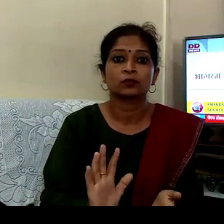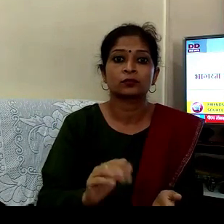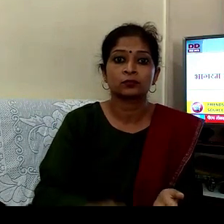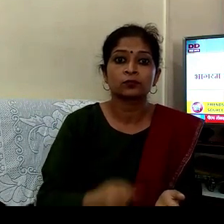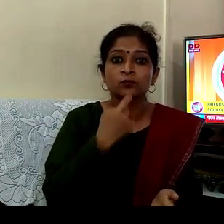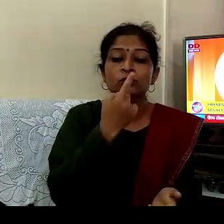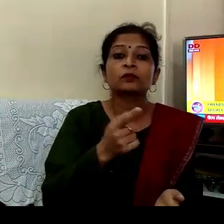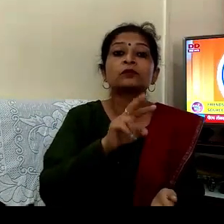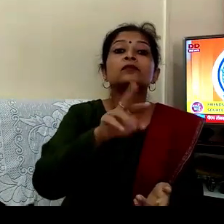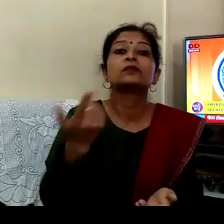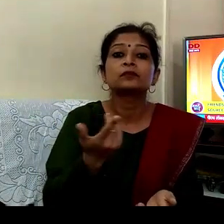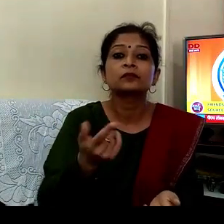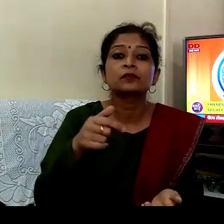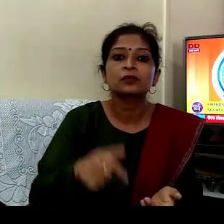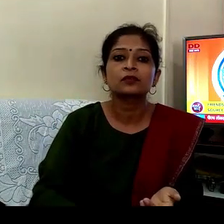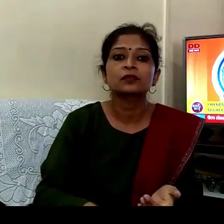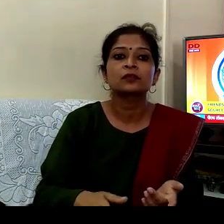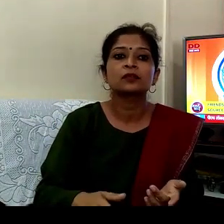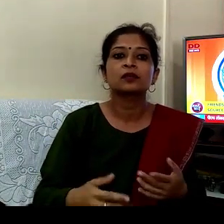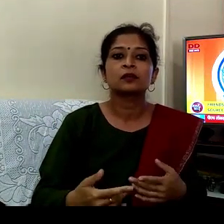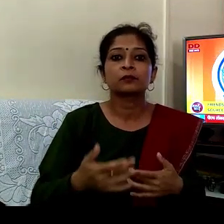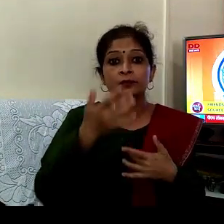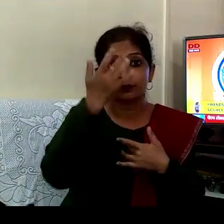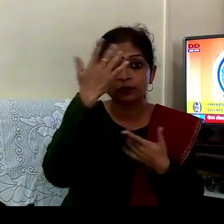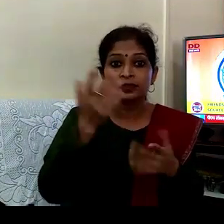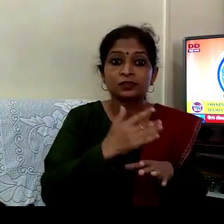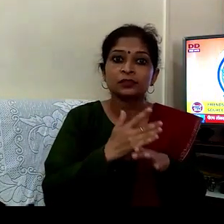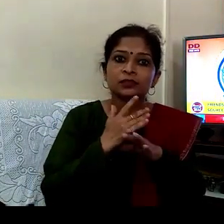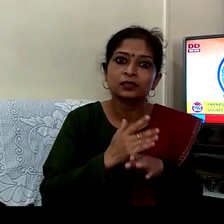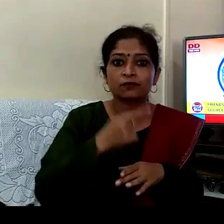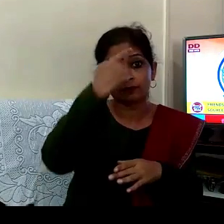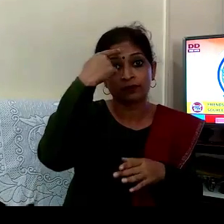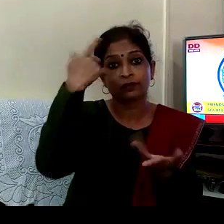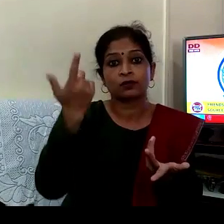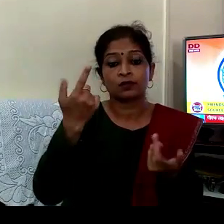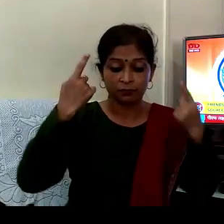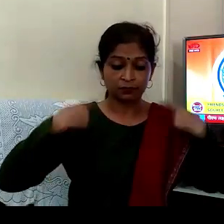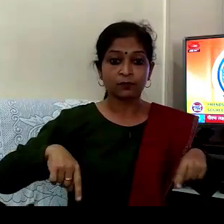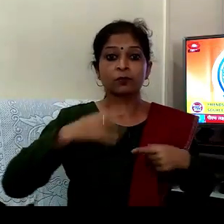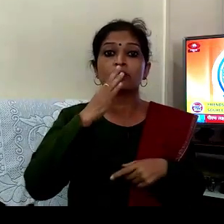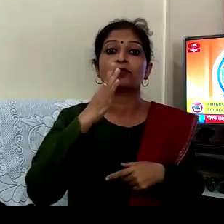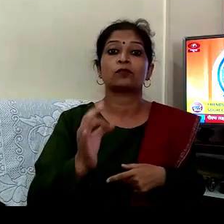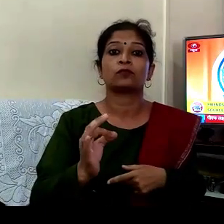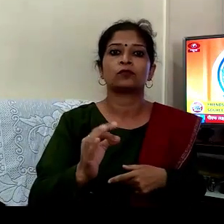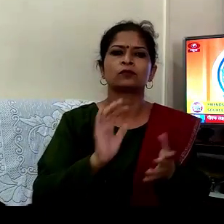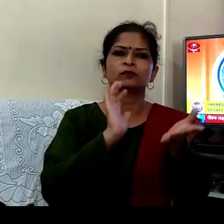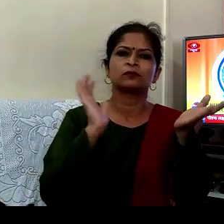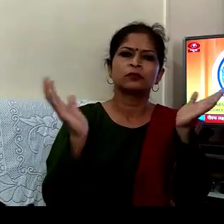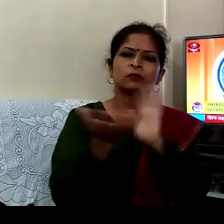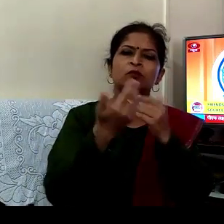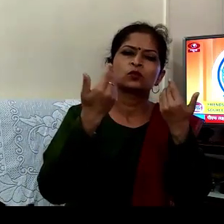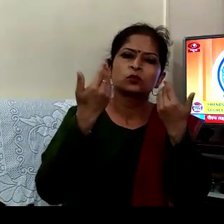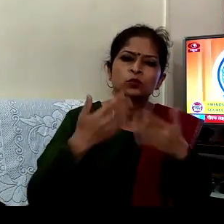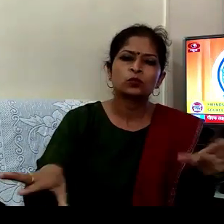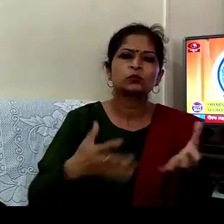یعنی آروجی ہی سب سے بڑا بھاگیا ہے دونیا میں سبھی سکھ کا